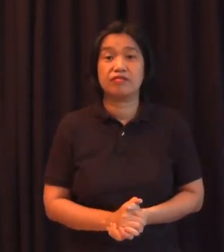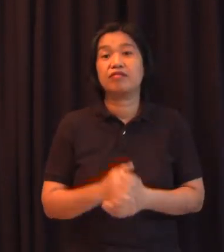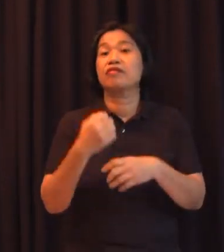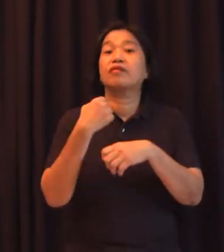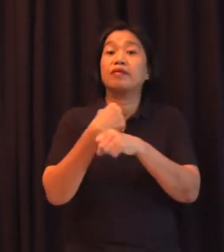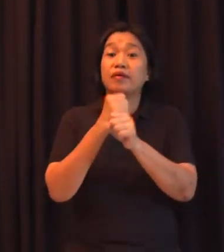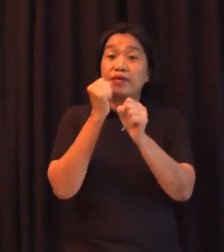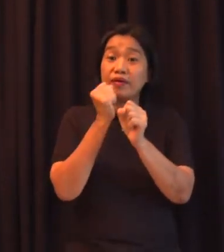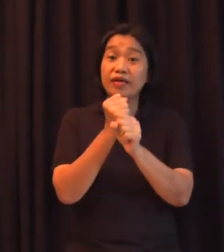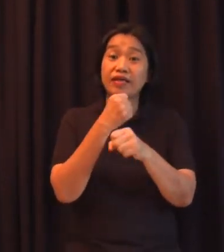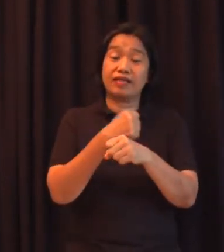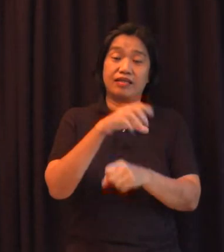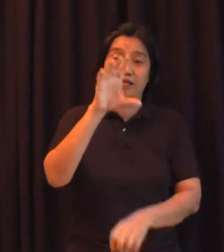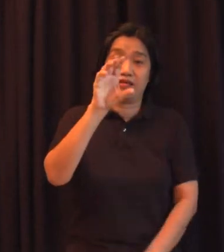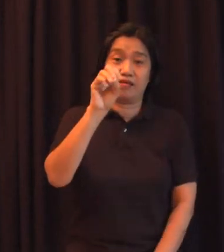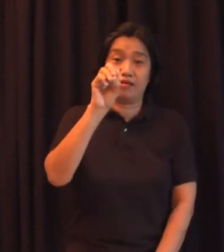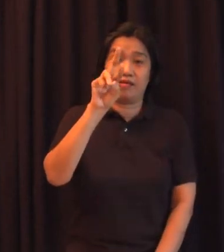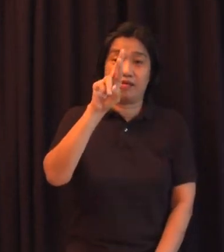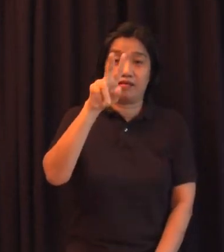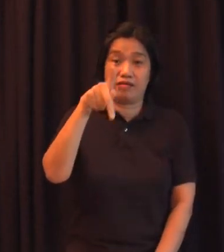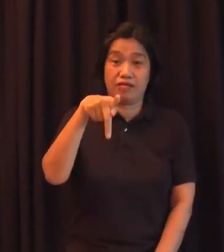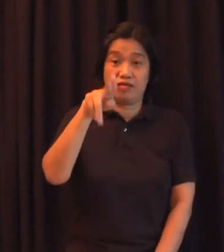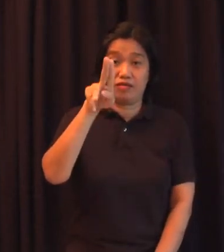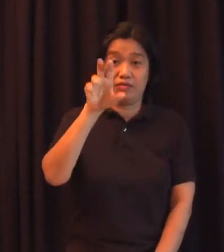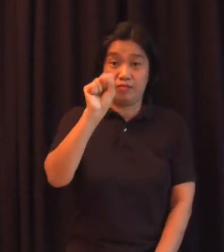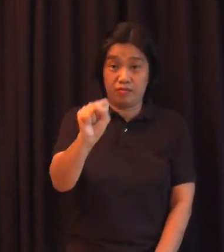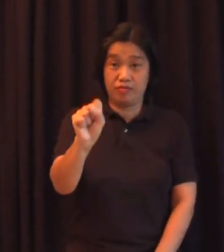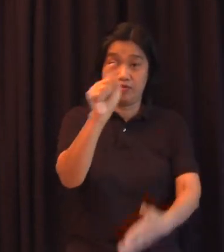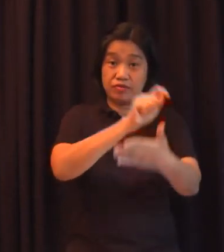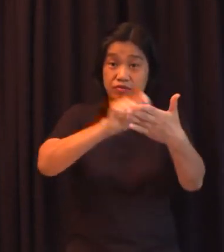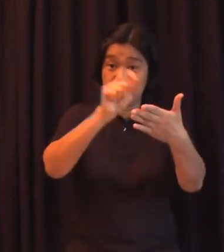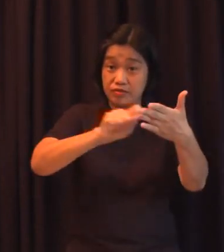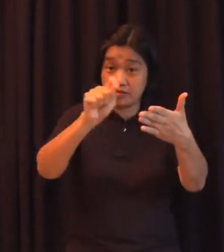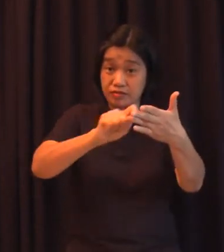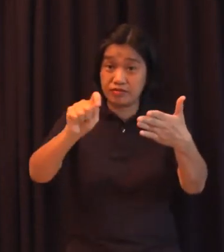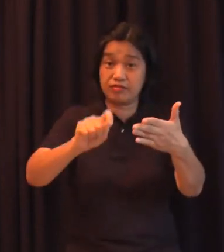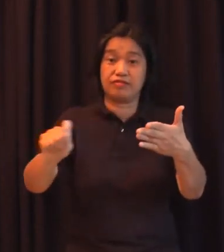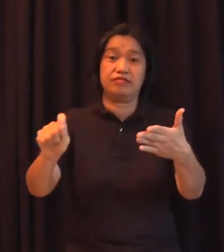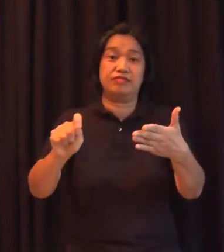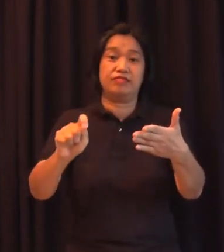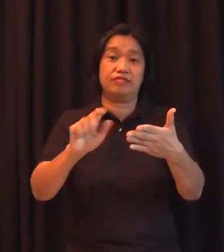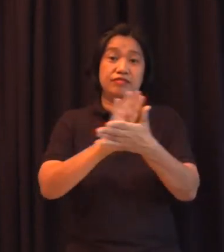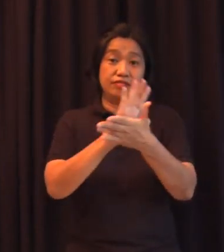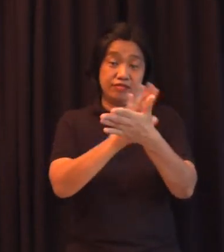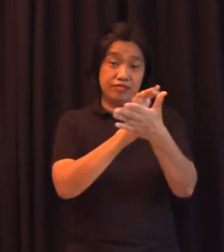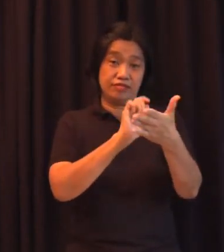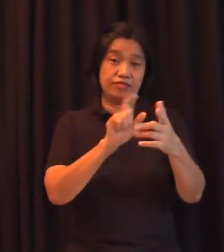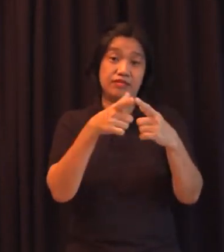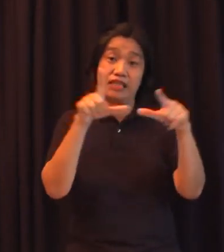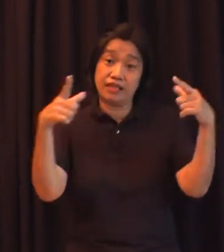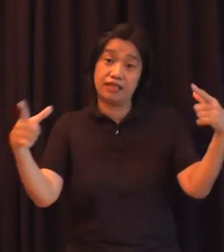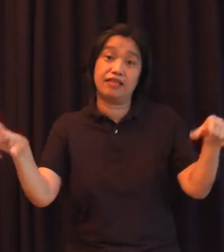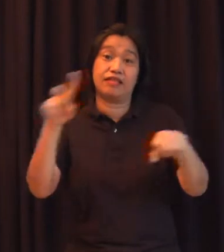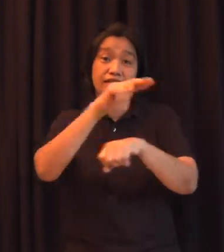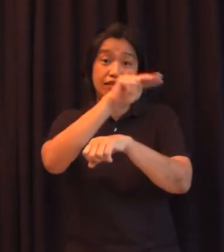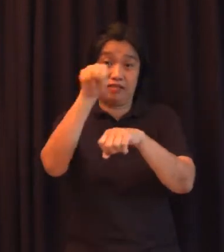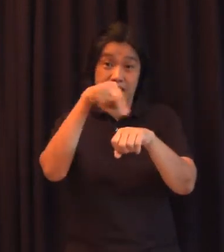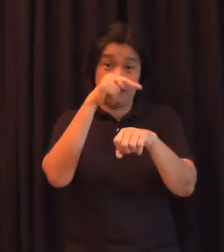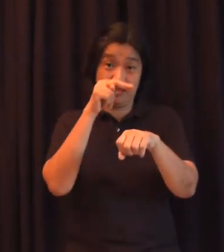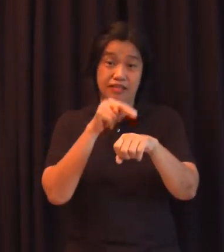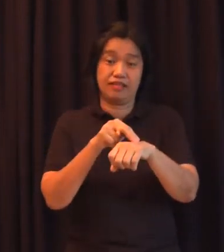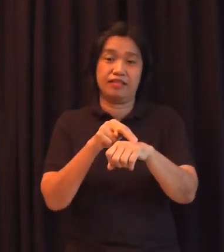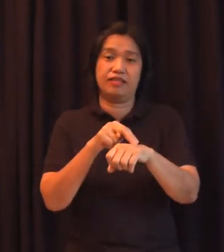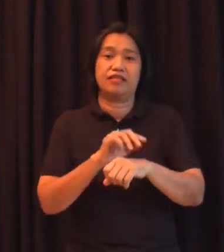ng mga sulatin na nakasulat sa wikang pambansa na yun. So, mahalagang